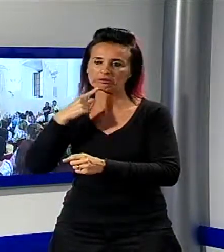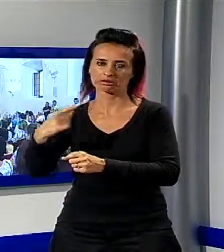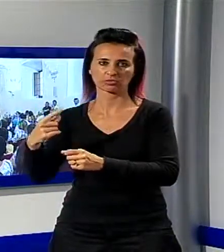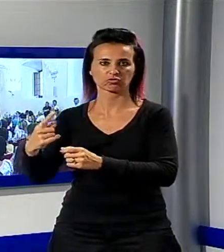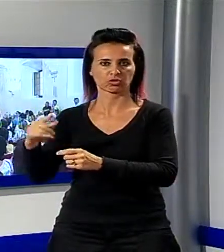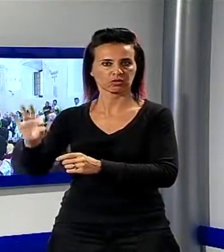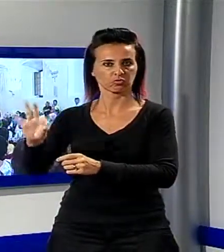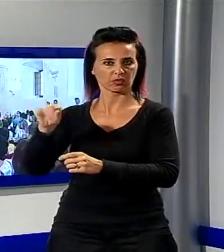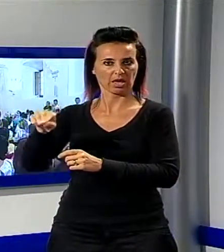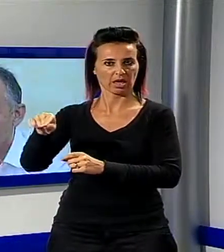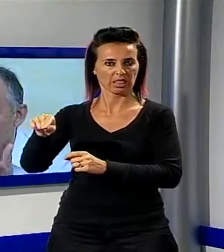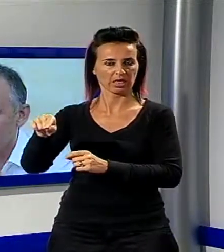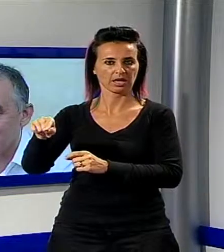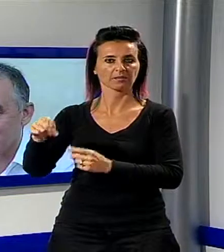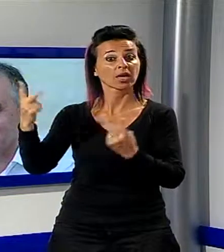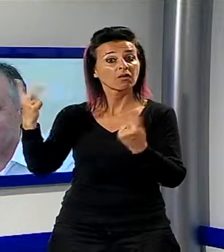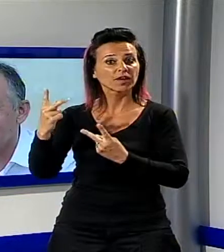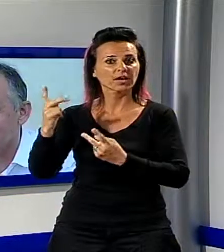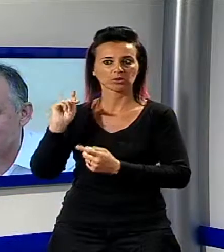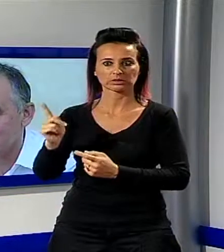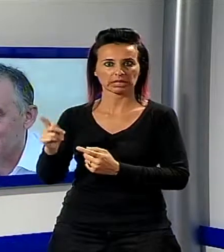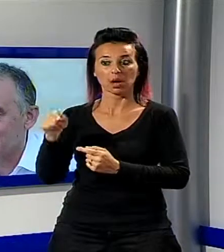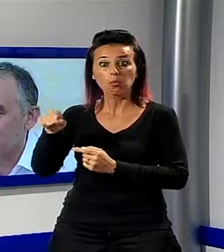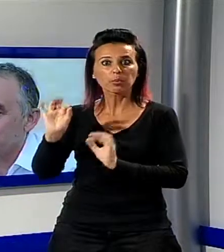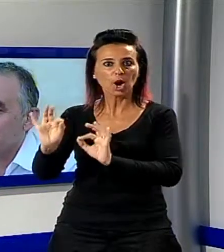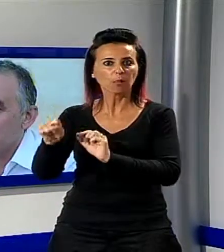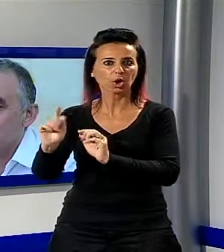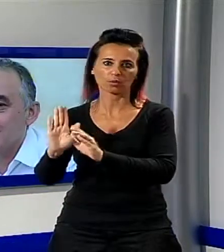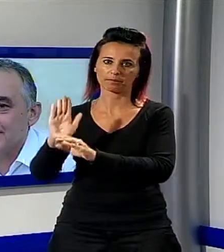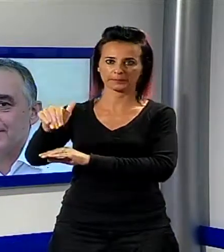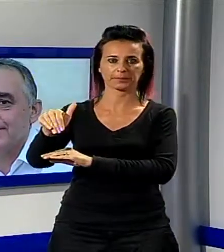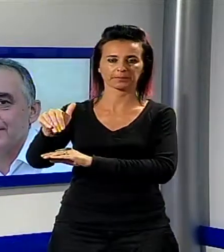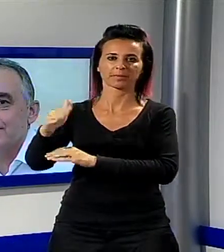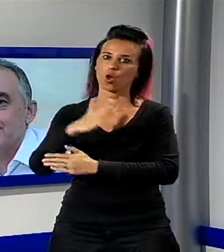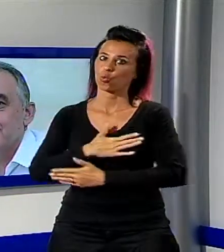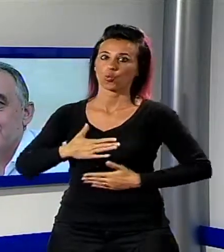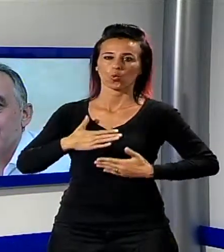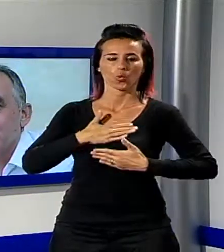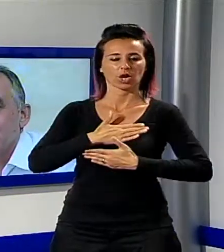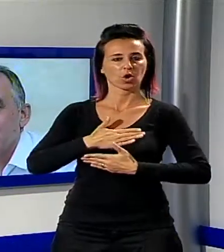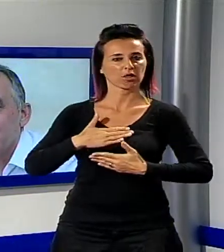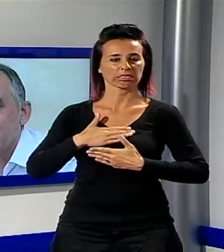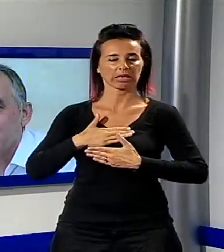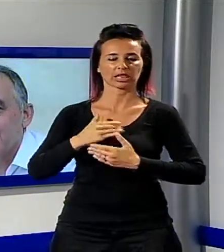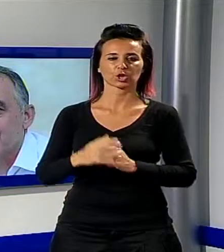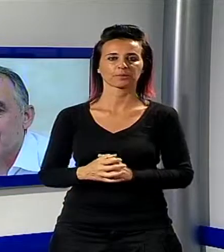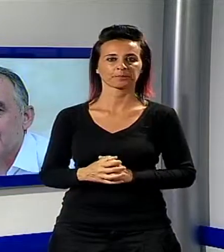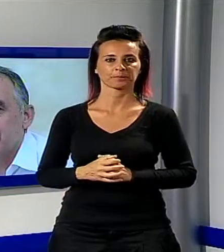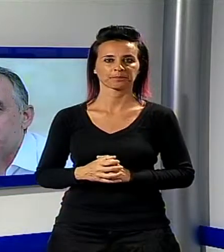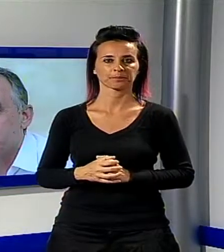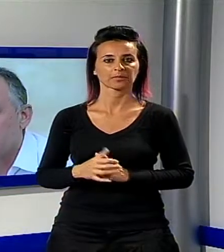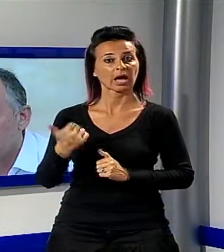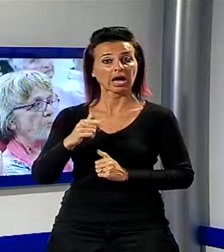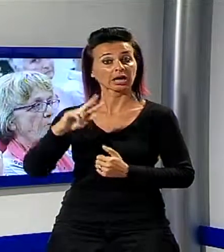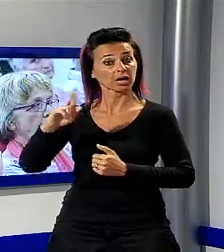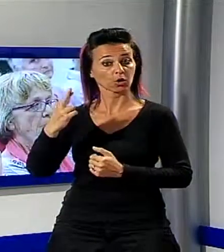dicendo di essere molto contento, se sarà proprio Forassiepi domenica, ad avere la meglio sul suo sfidante. Ha